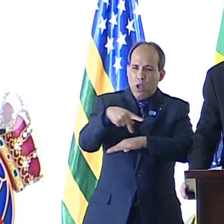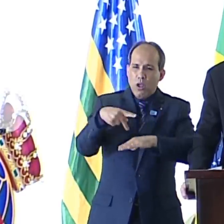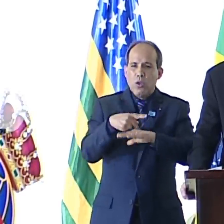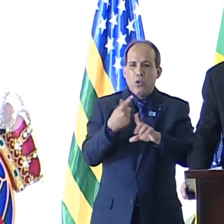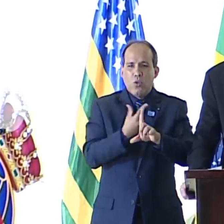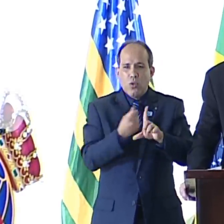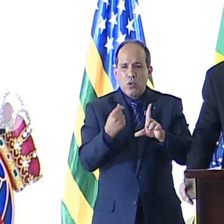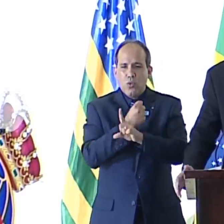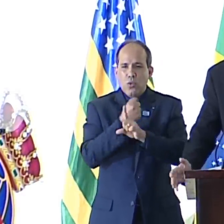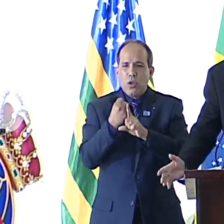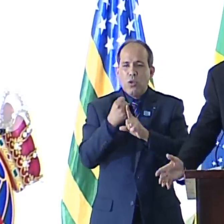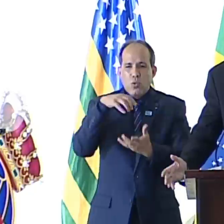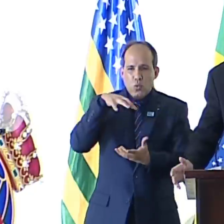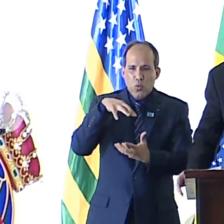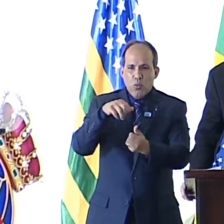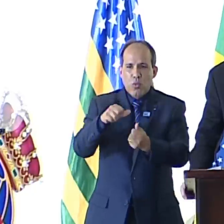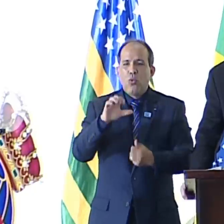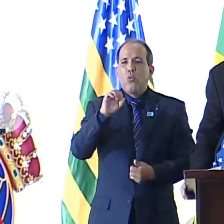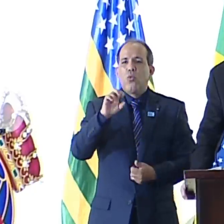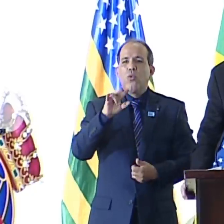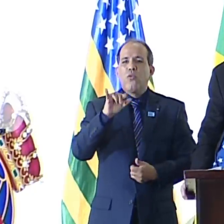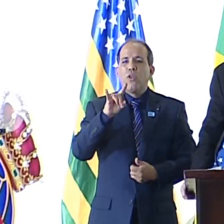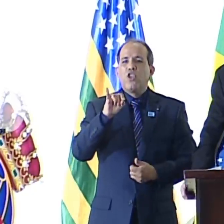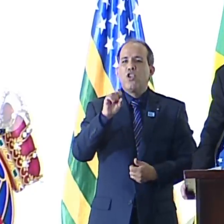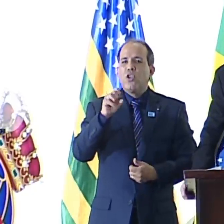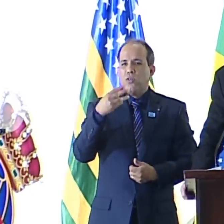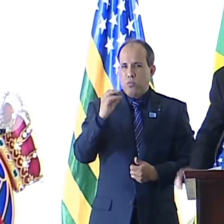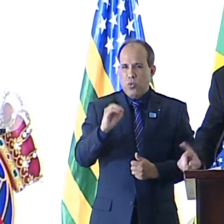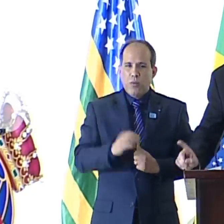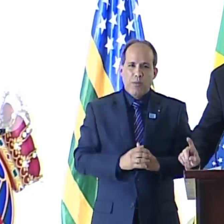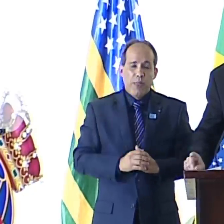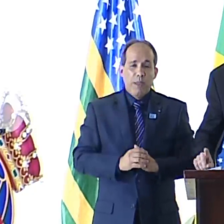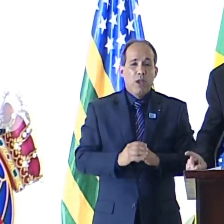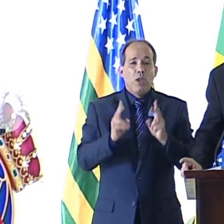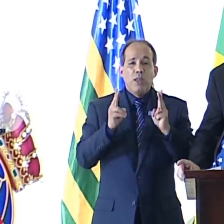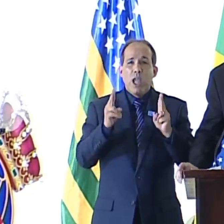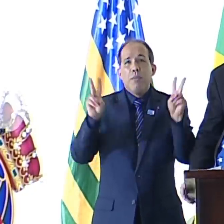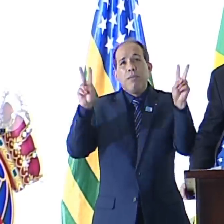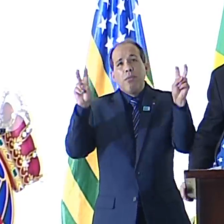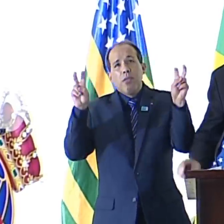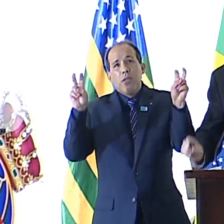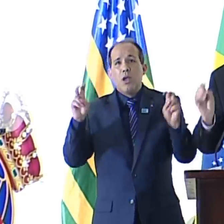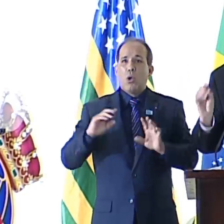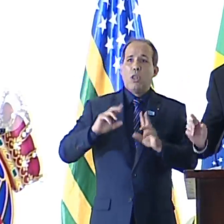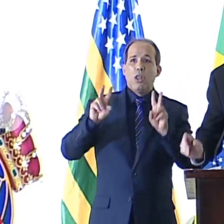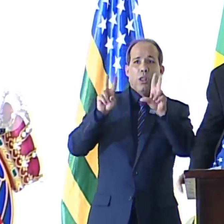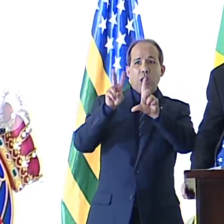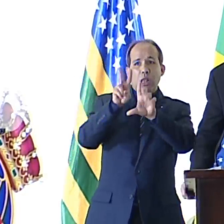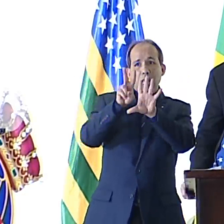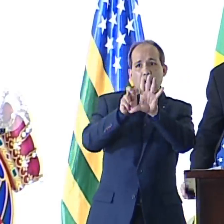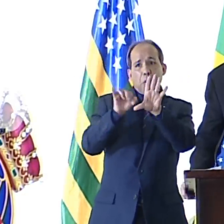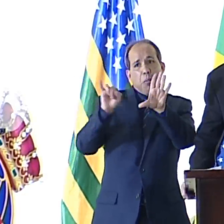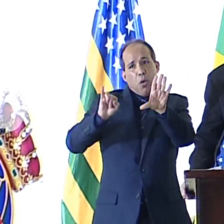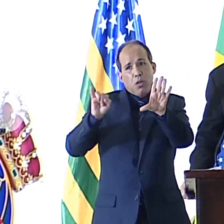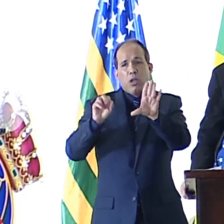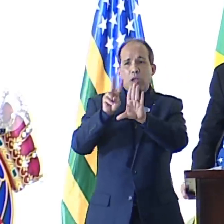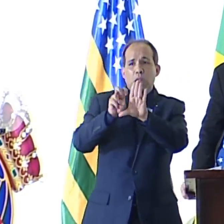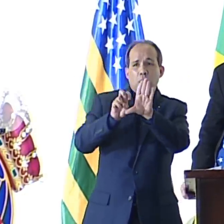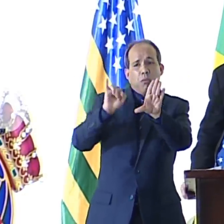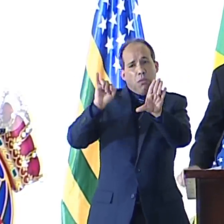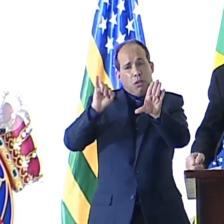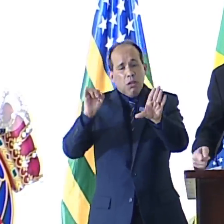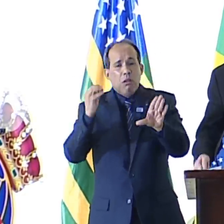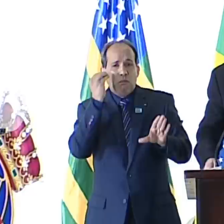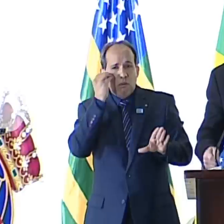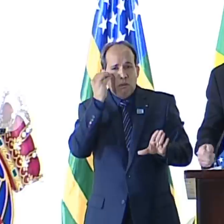econômicas do planeta. O Covidismo, chamemos assim. Tudo sempre em nome de causas nobres, tudo sempre tendo como consequência